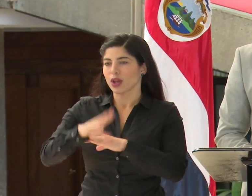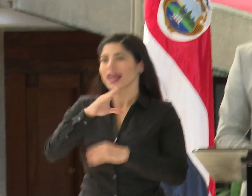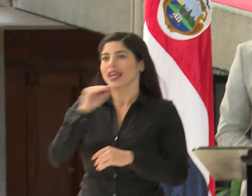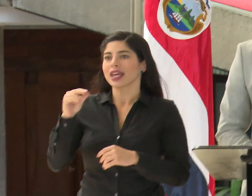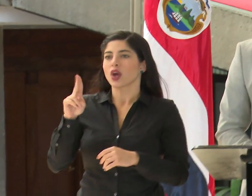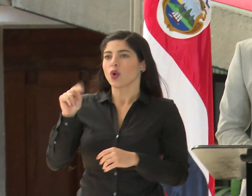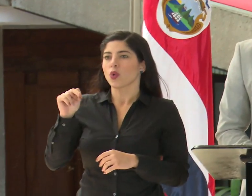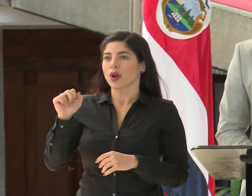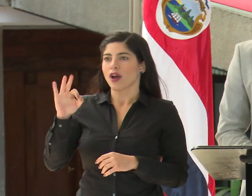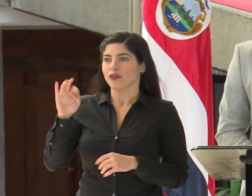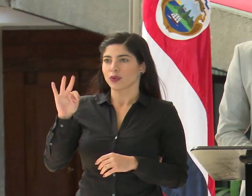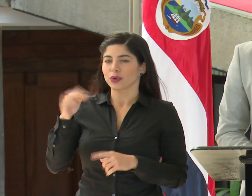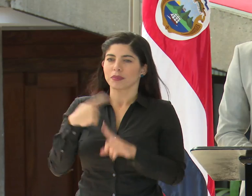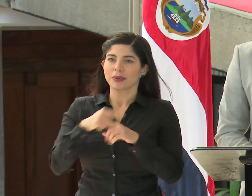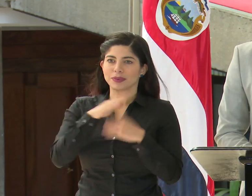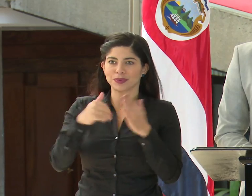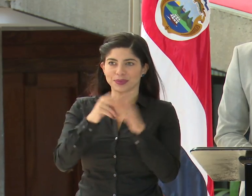transmisión.